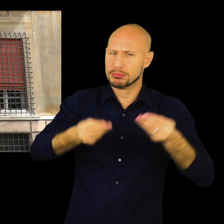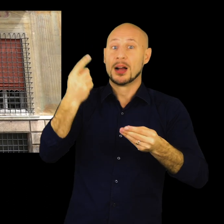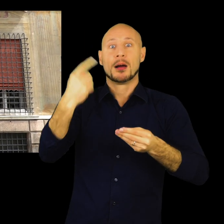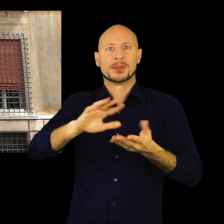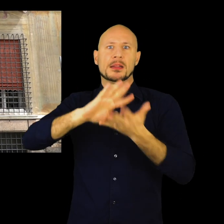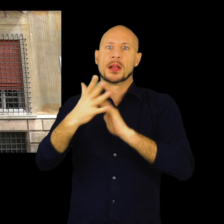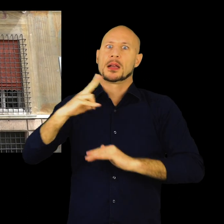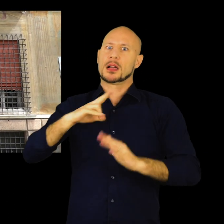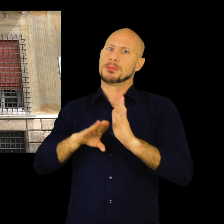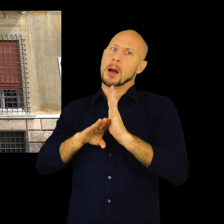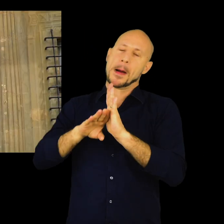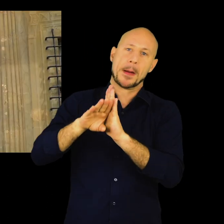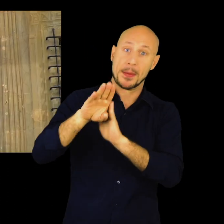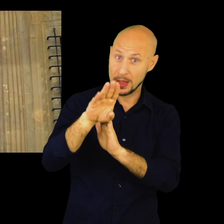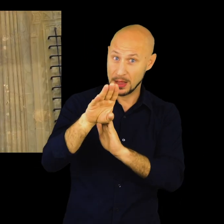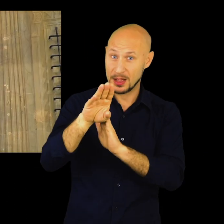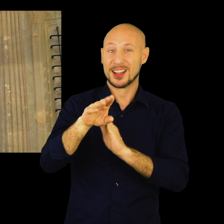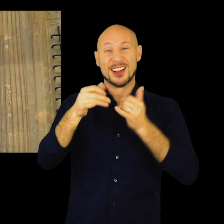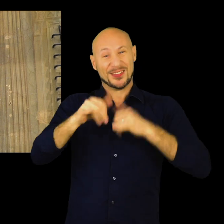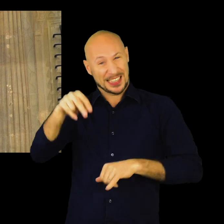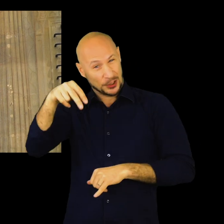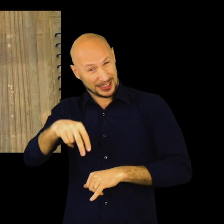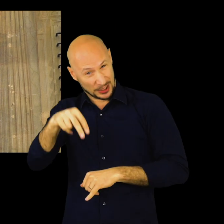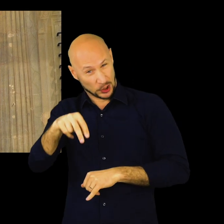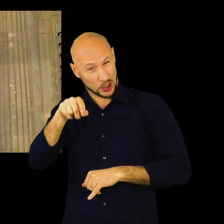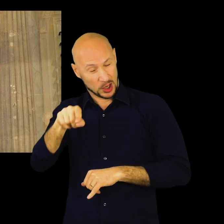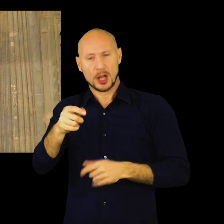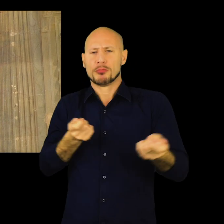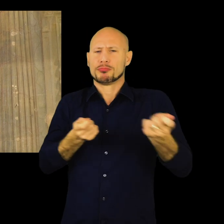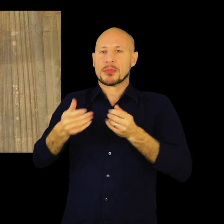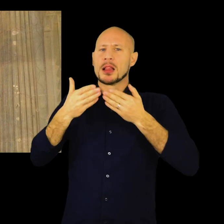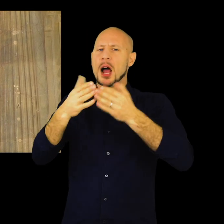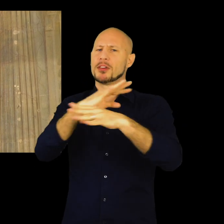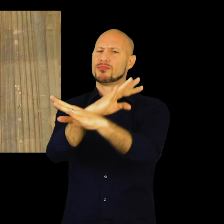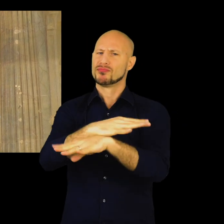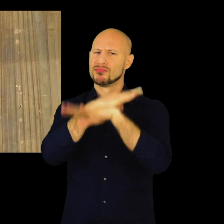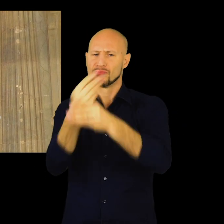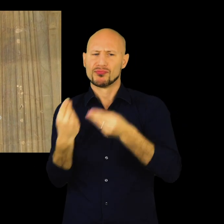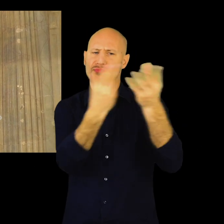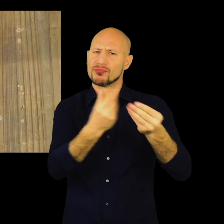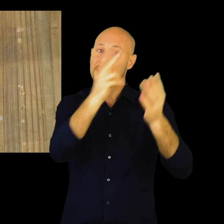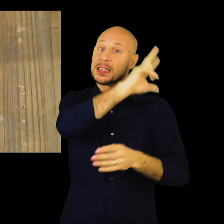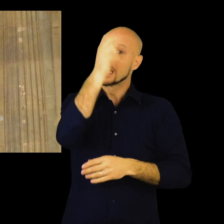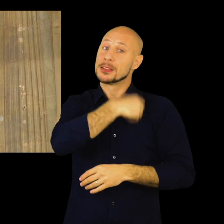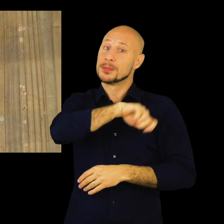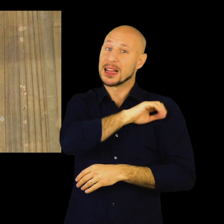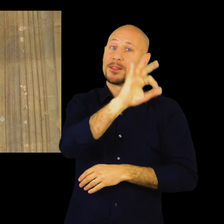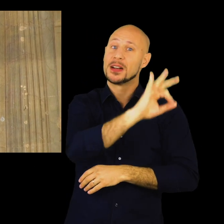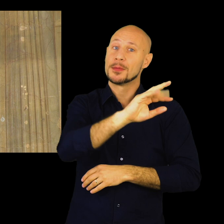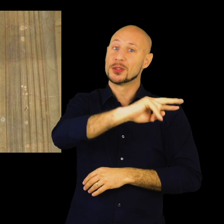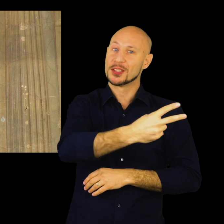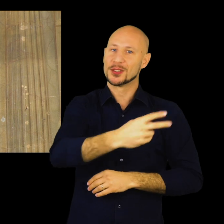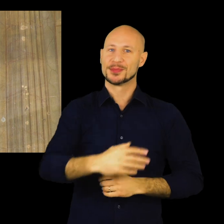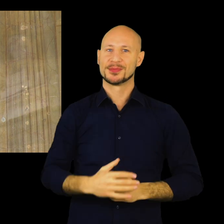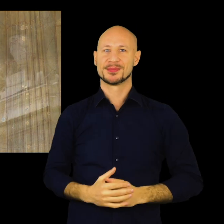il capofamiglia, Lodovico, e per i suoi due figli, Paolo Battista e Niccolò. Quest'ultimo era un assentista, quindi in poche